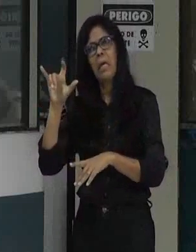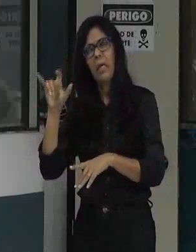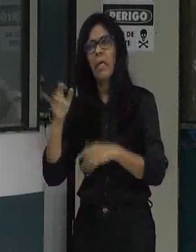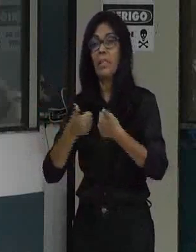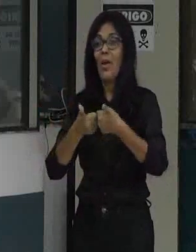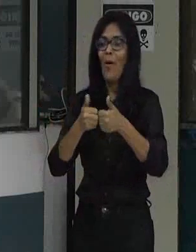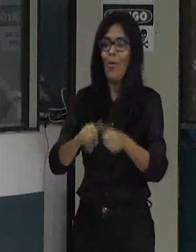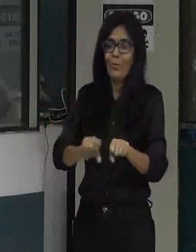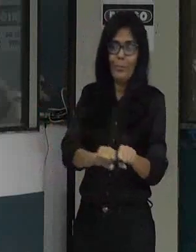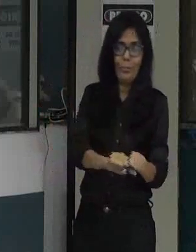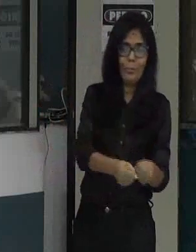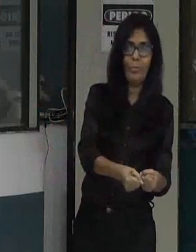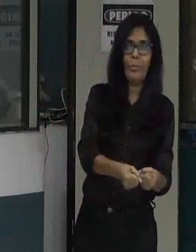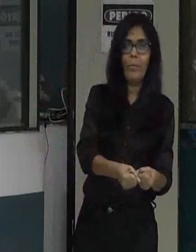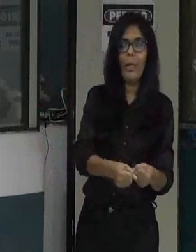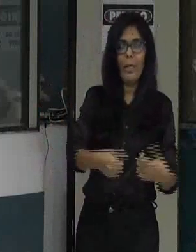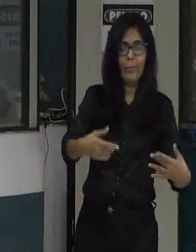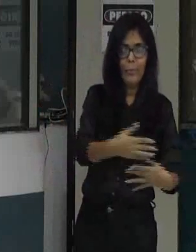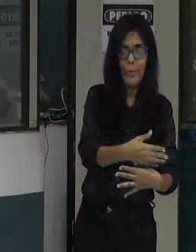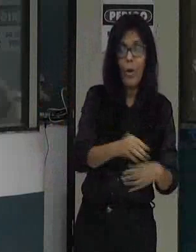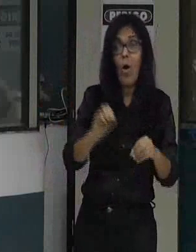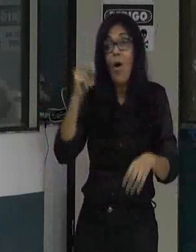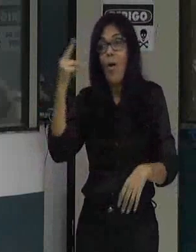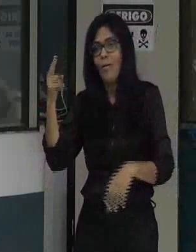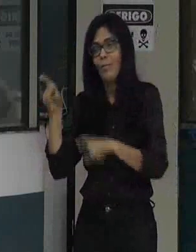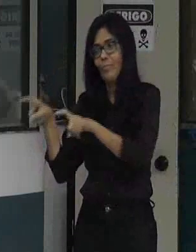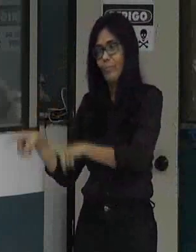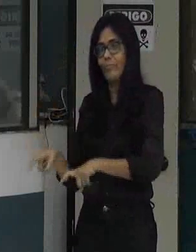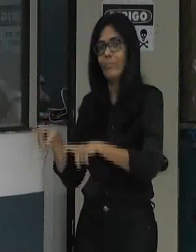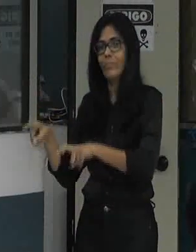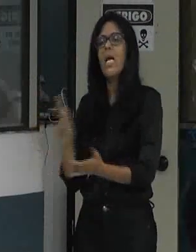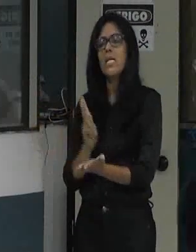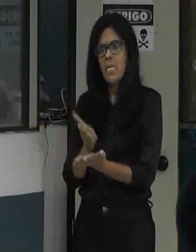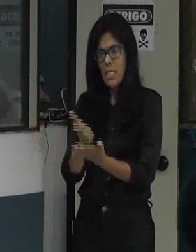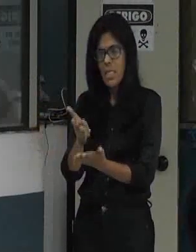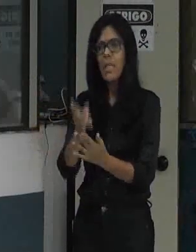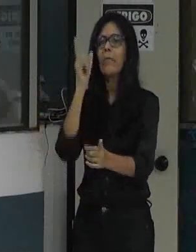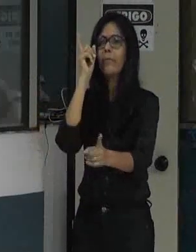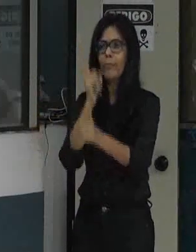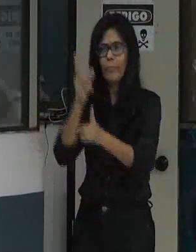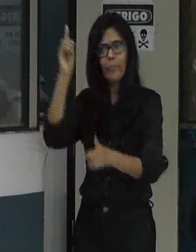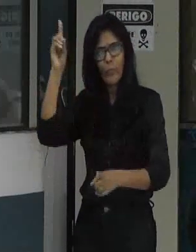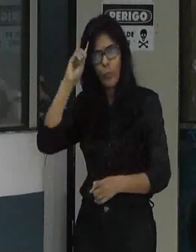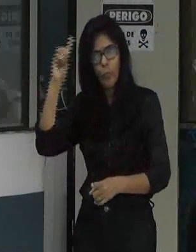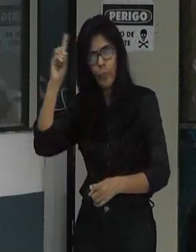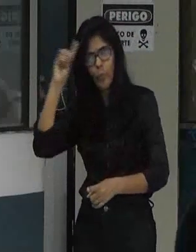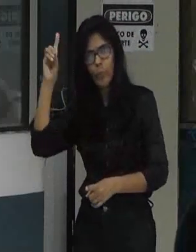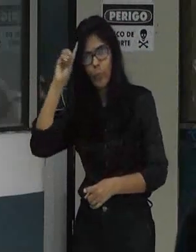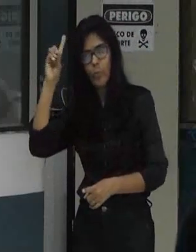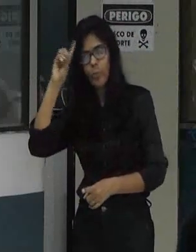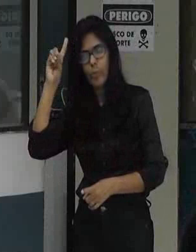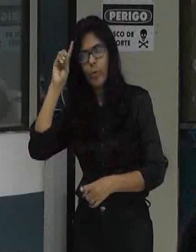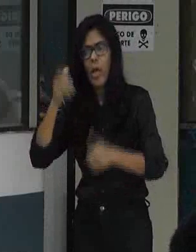em algum lugar na zona urbana ou na zona rural sem exageros todos os dias tem